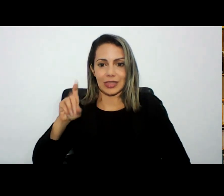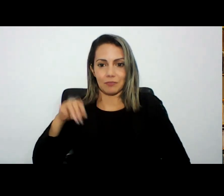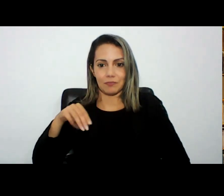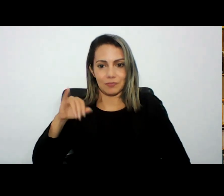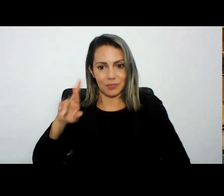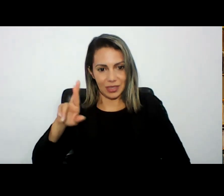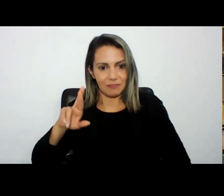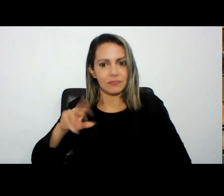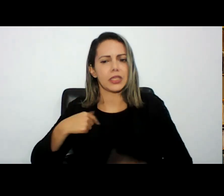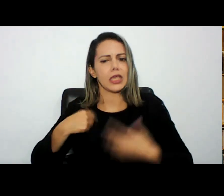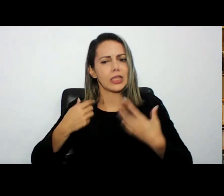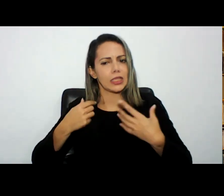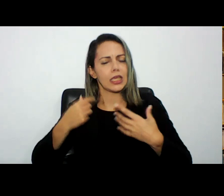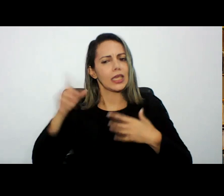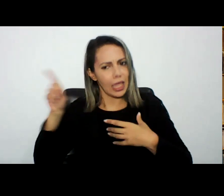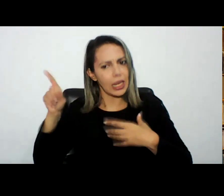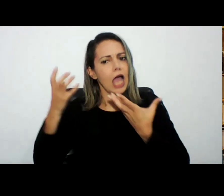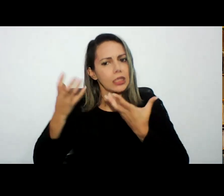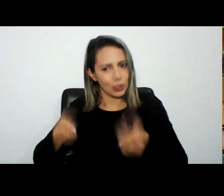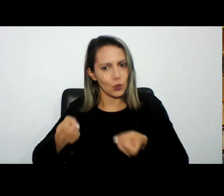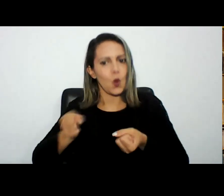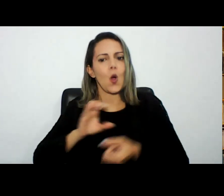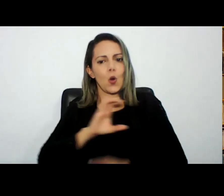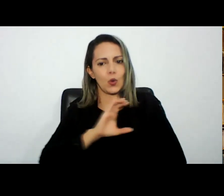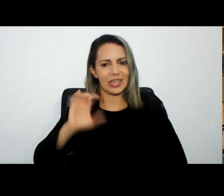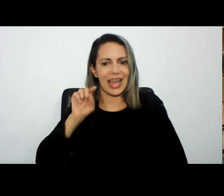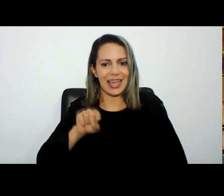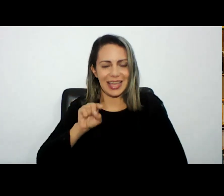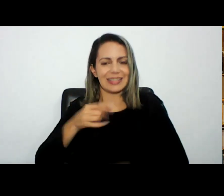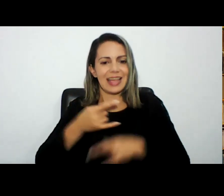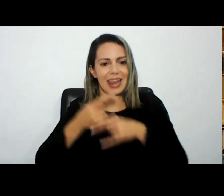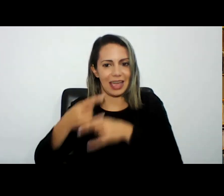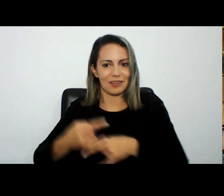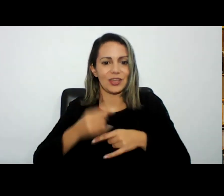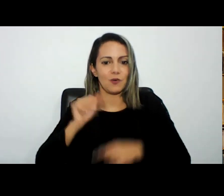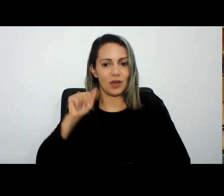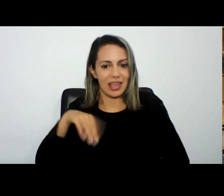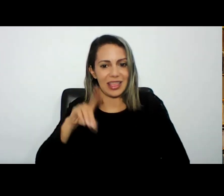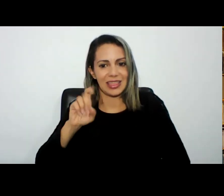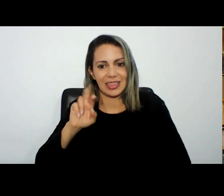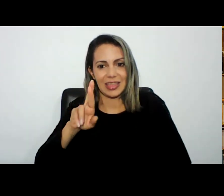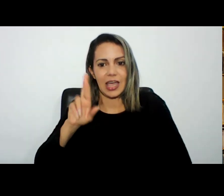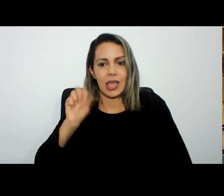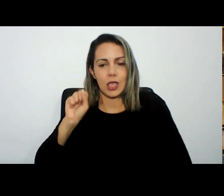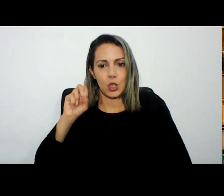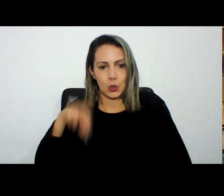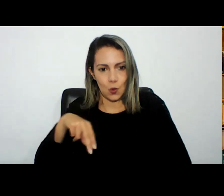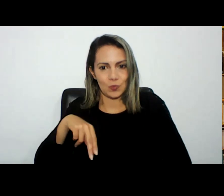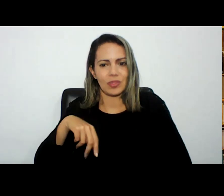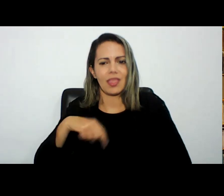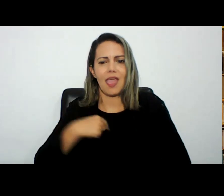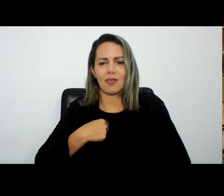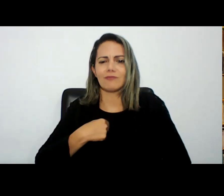coordenar de delezar esse evento coordenado pelo doutor Anderson eu fico muito feliz em ver